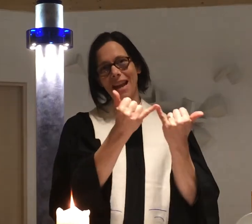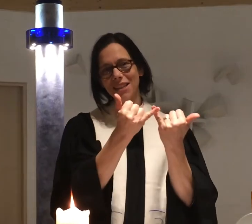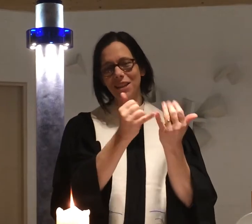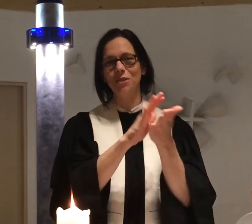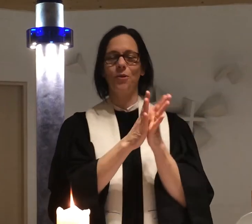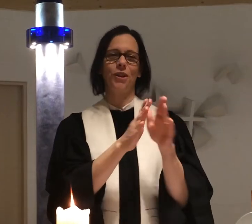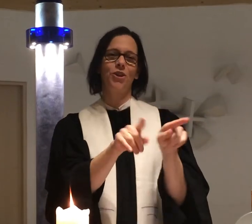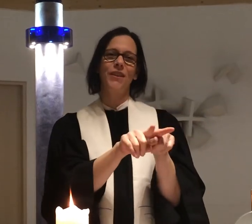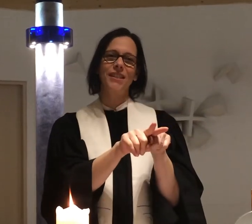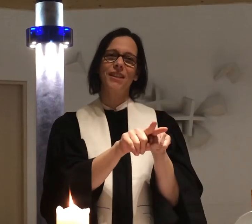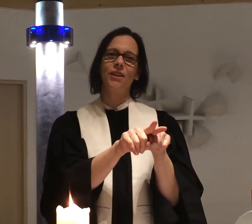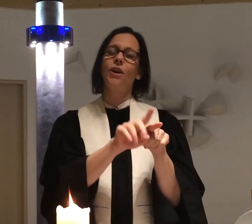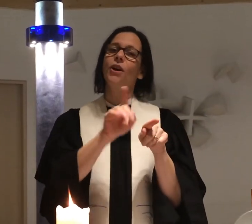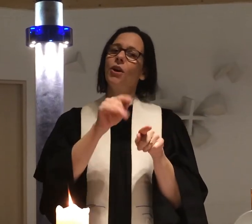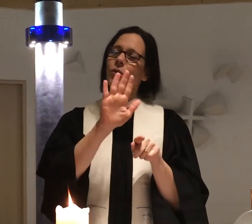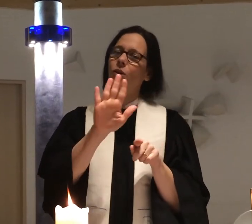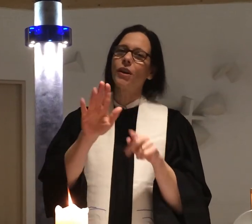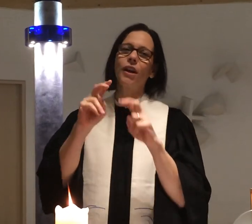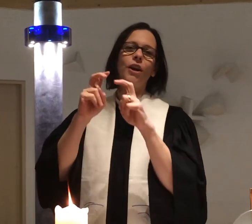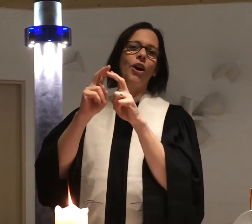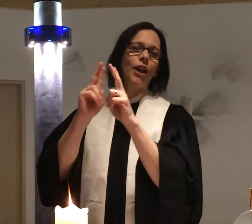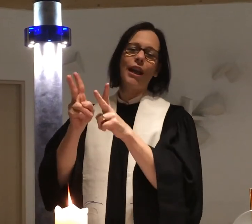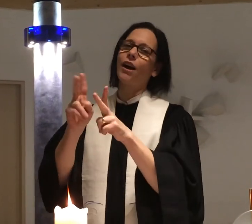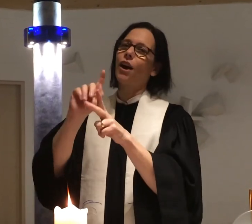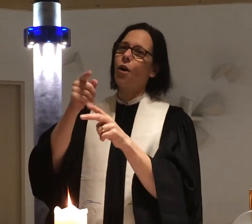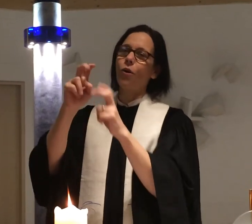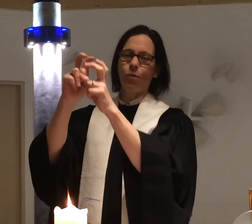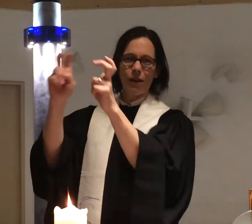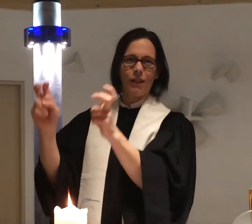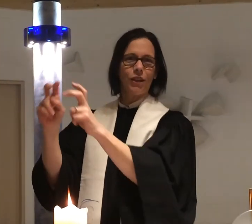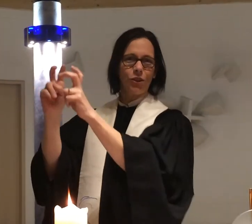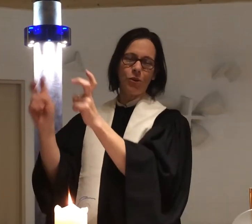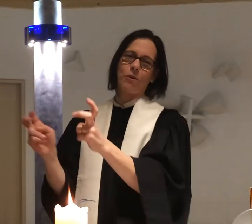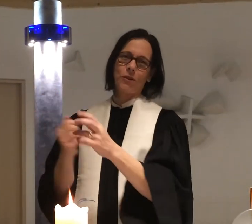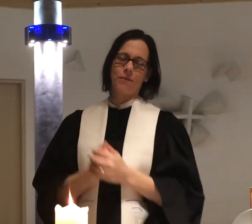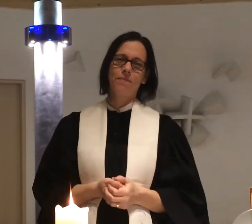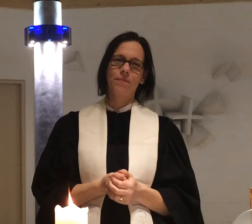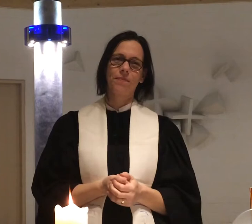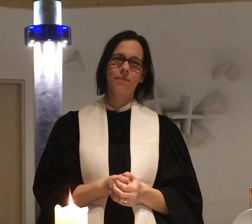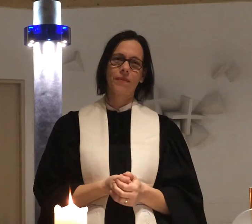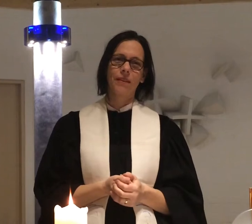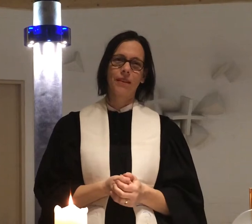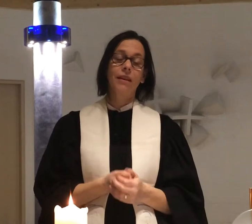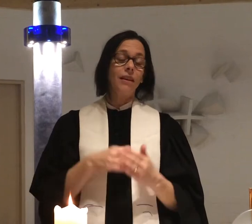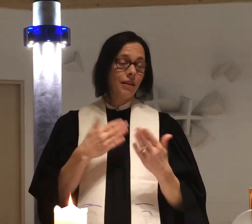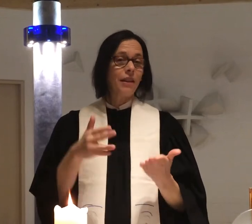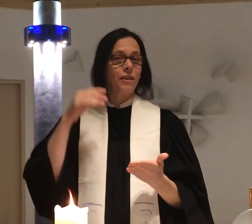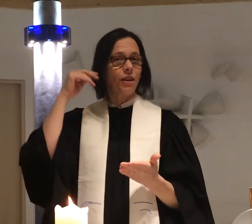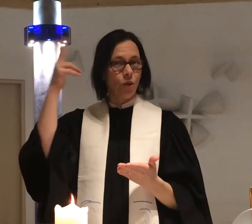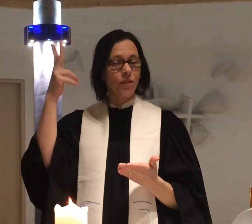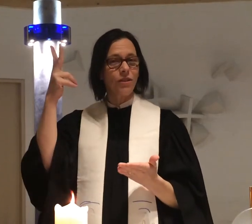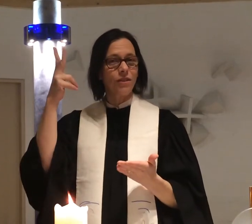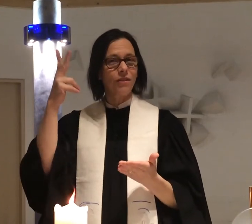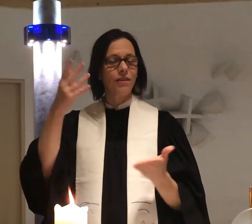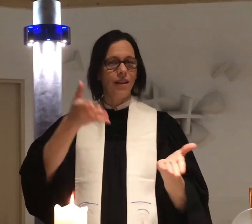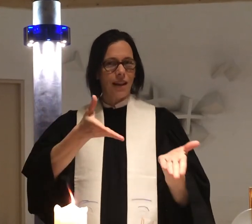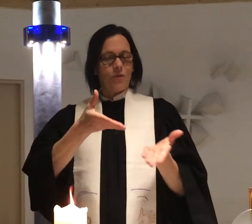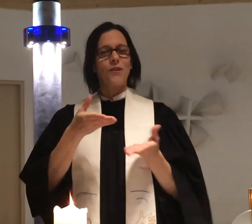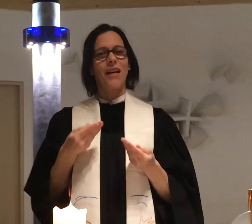Eltern oder Geschwistern und eure Lehrer auch bei sich zu Hause. Denn Gott lädt uns